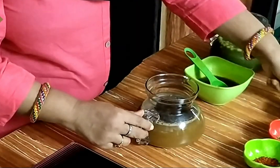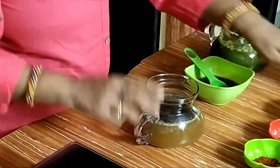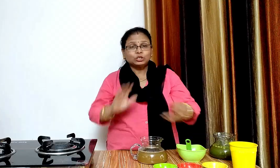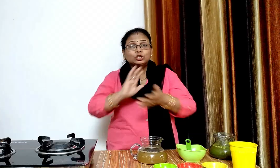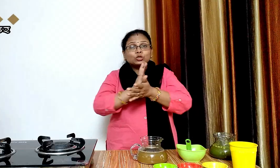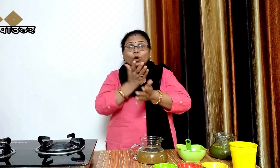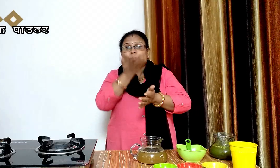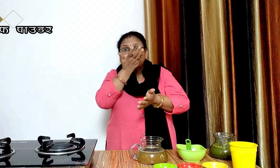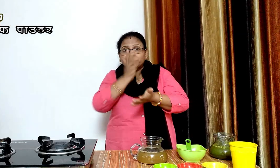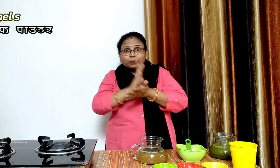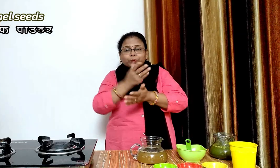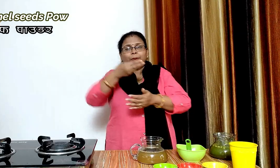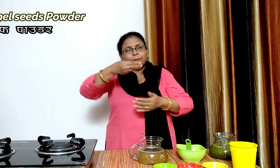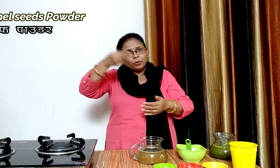एक चमच सॉफ पाउडर